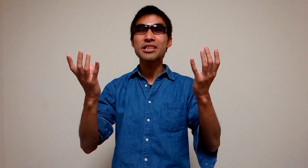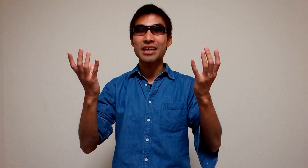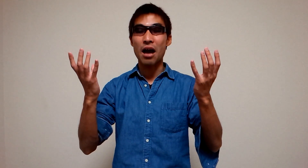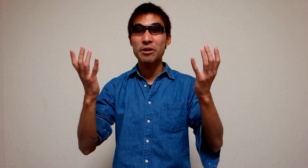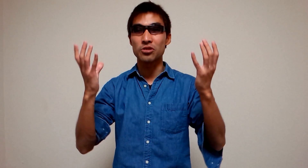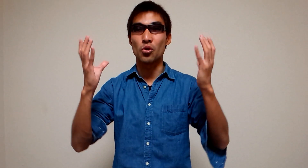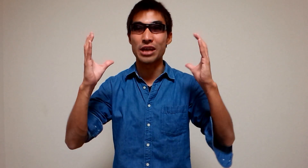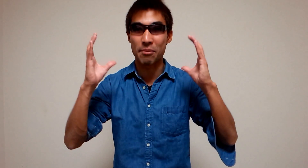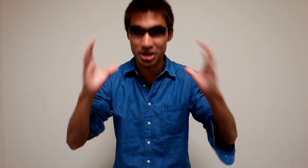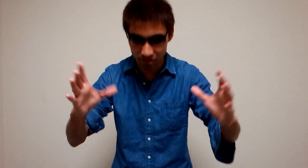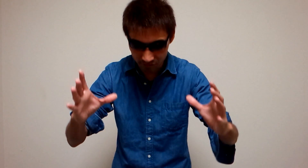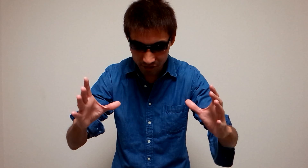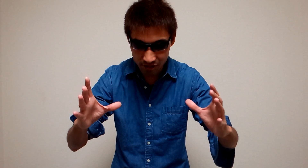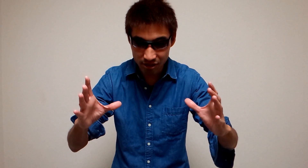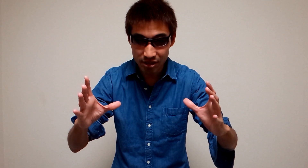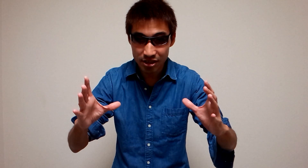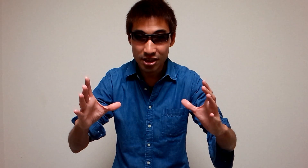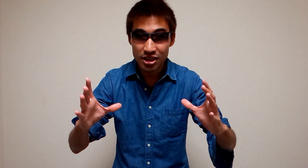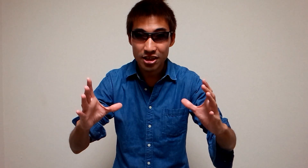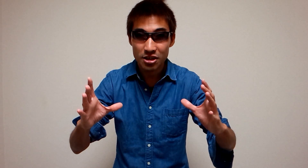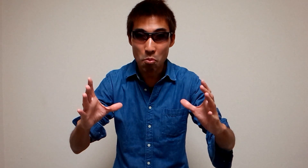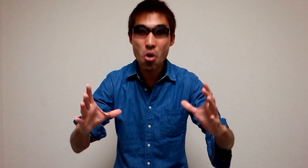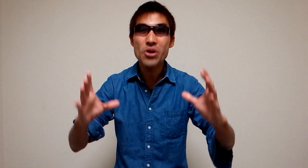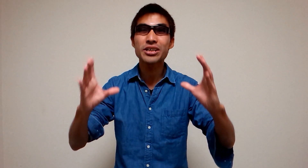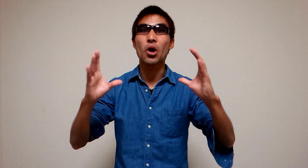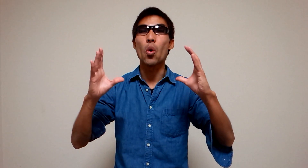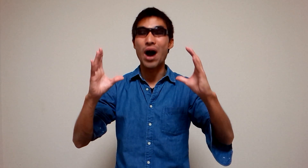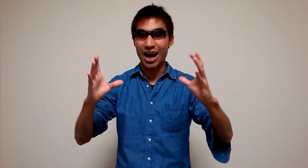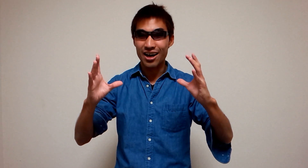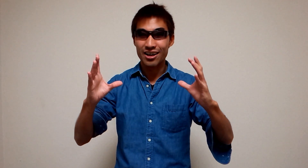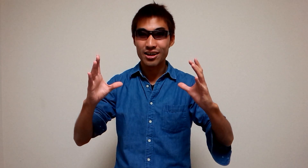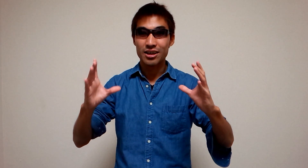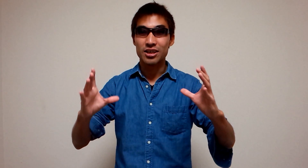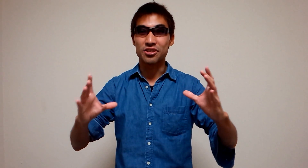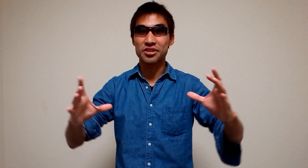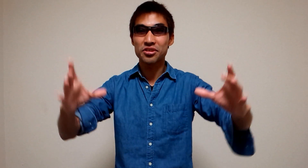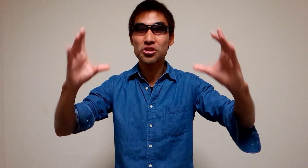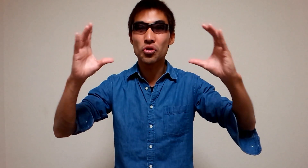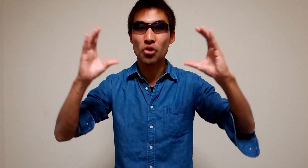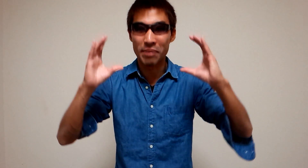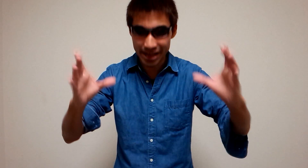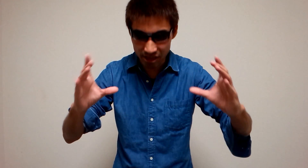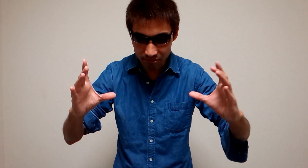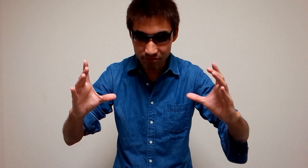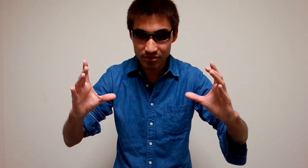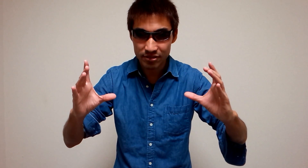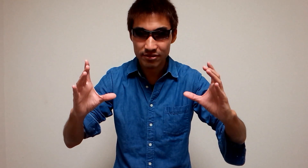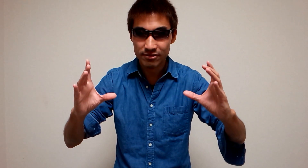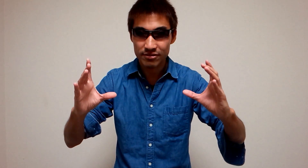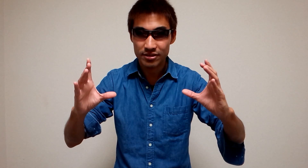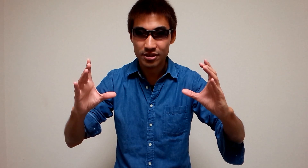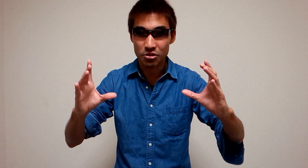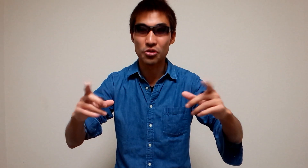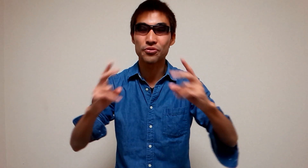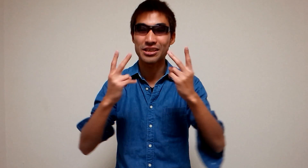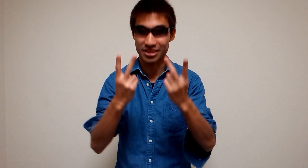で食べるのをやめるもう一個は薬を飲まないこの二つ